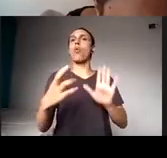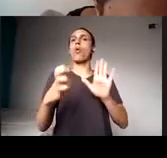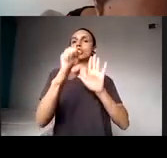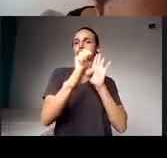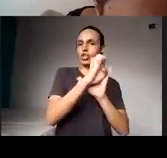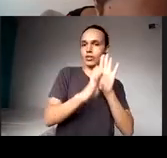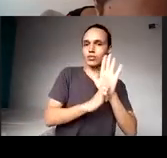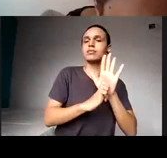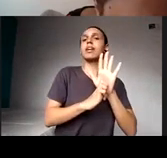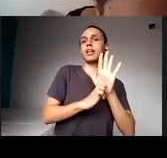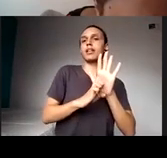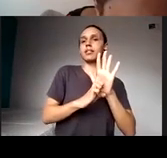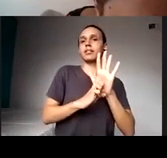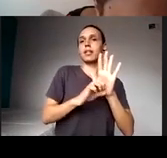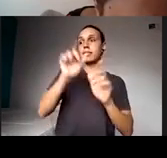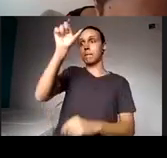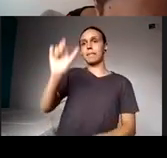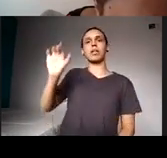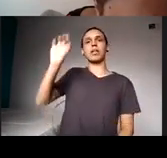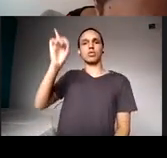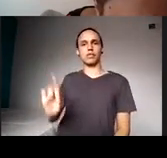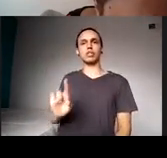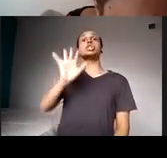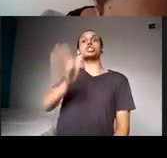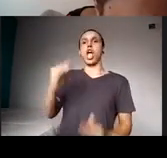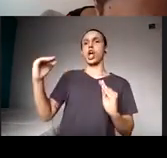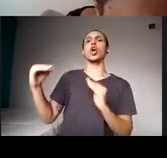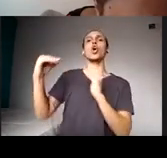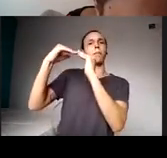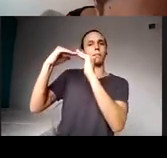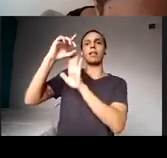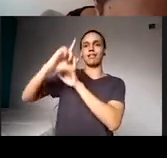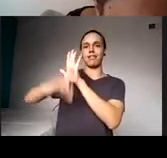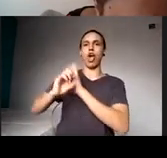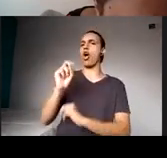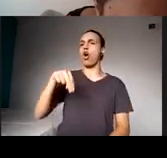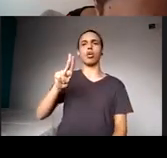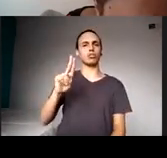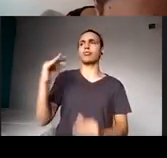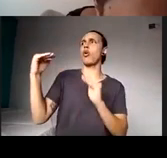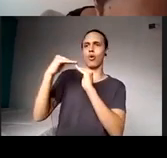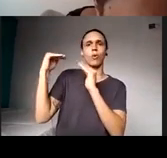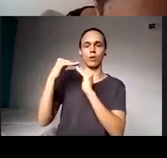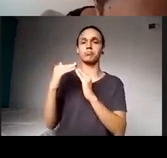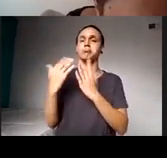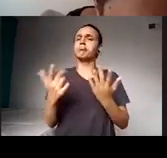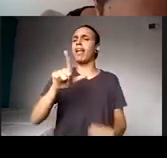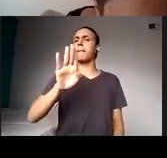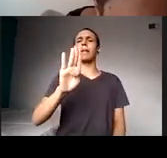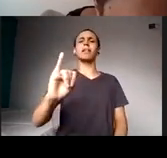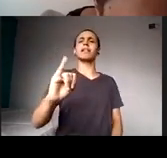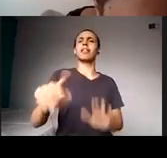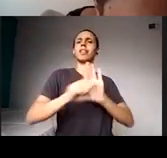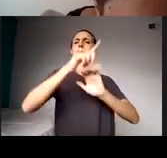está de acordo com a declaração da ONU. A LBI, para mim, é um documento muito